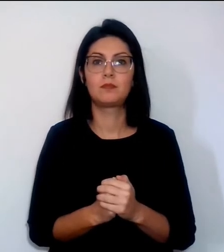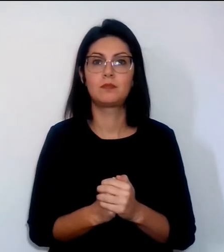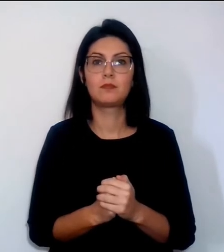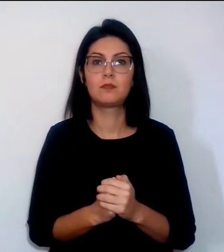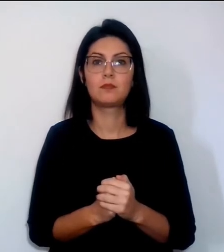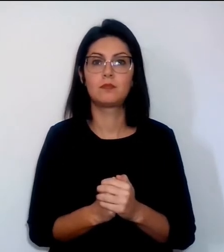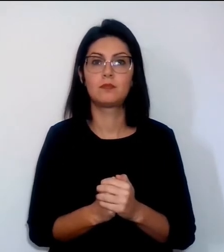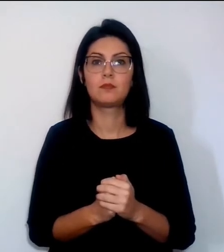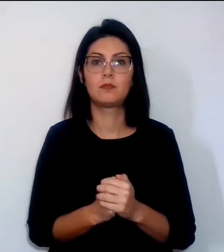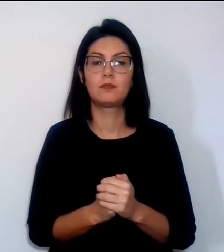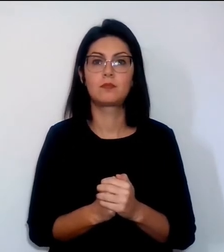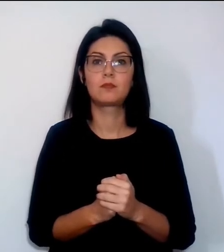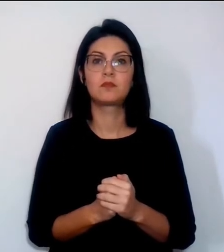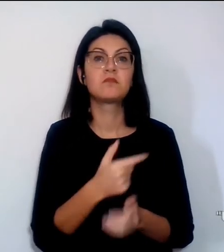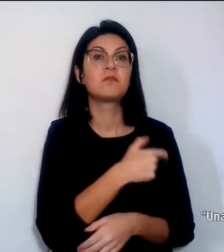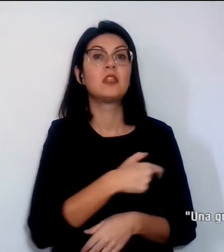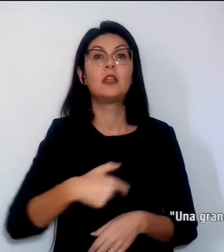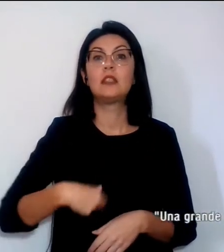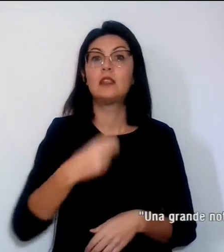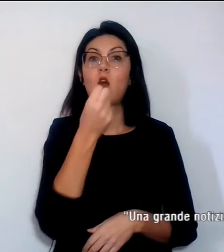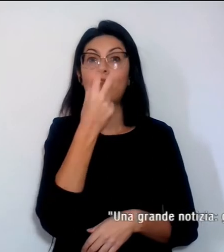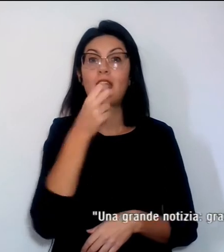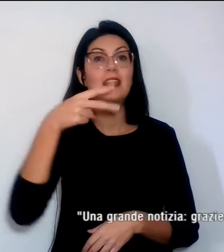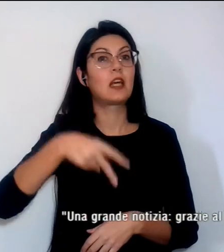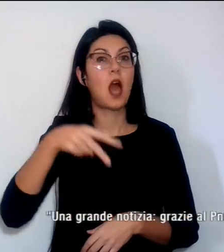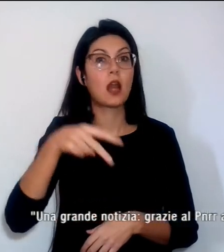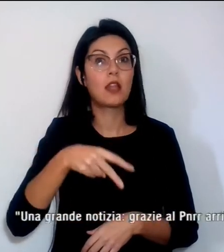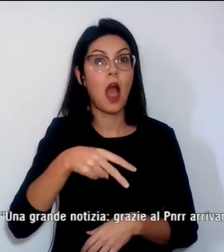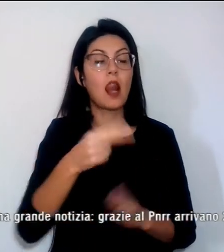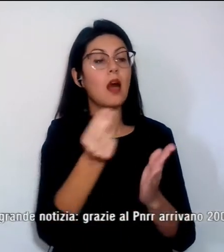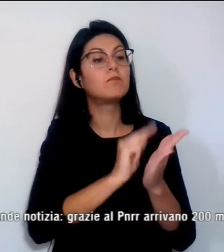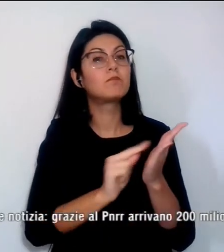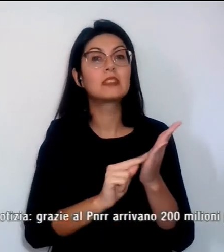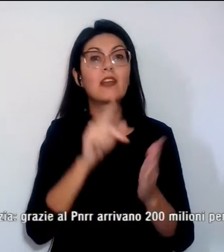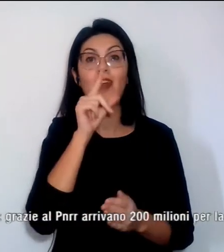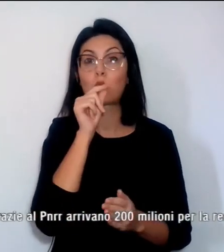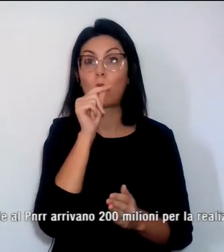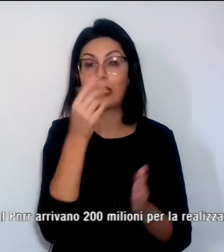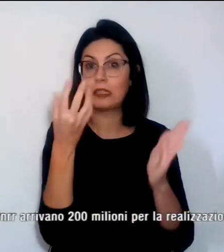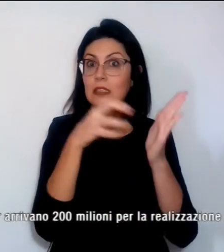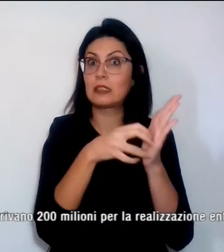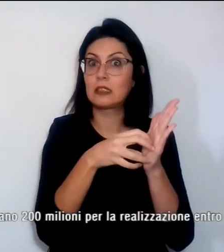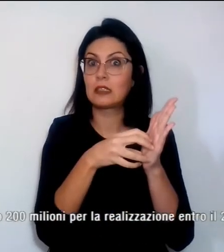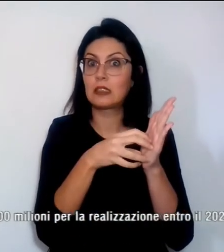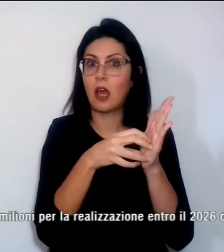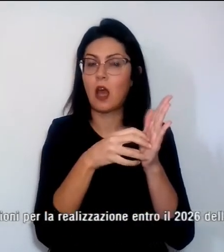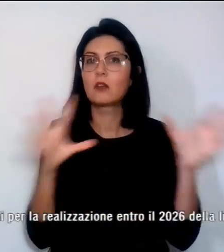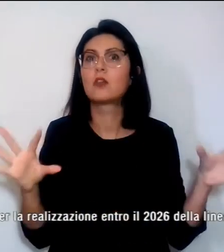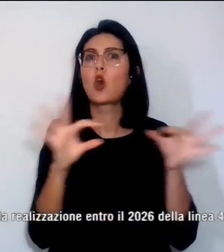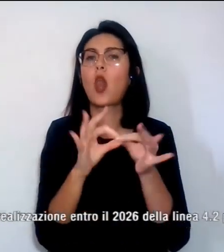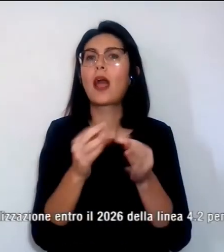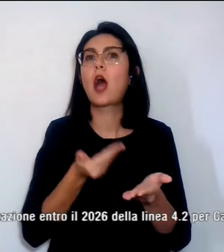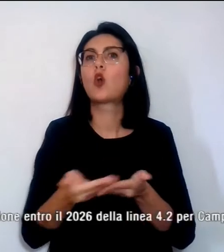Il sindaco di Firenze, Dario Nardella, scrive su Twitter commentando la notizia dell